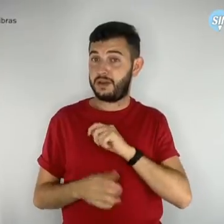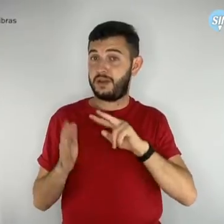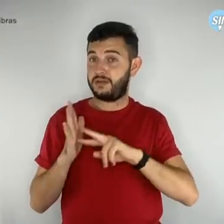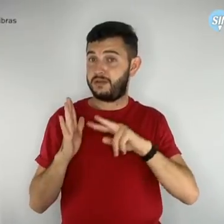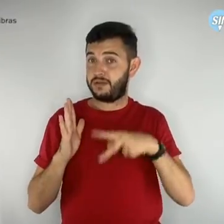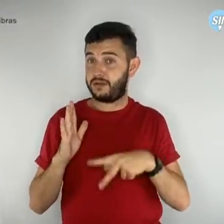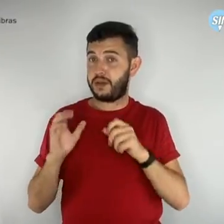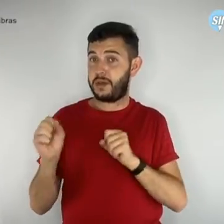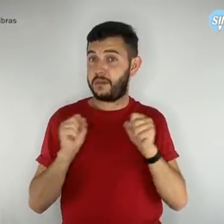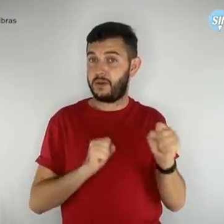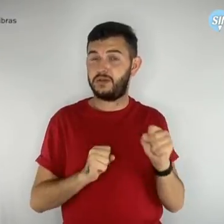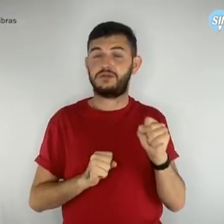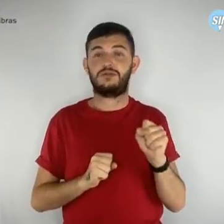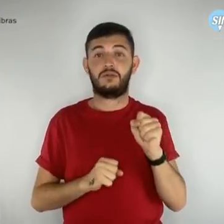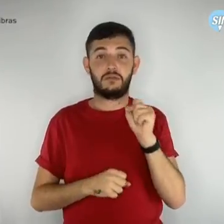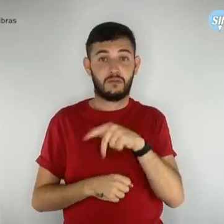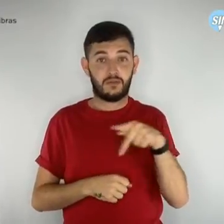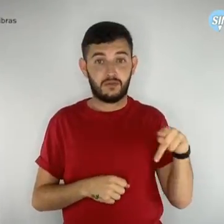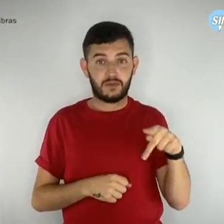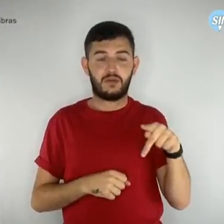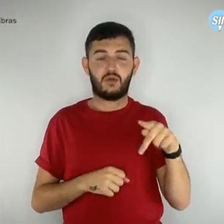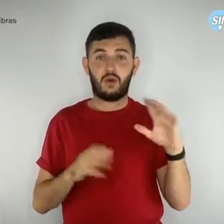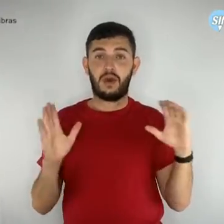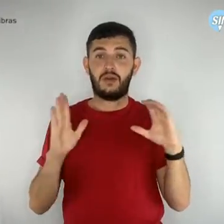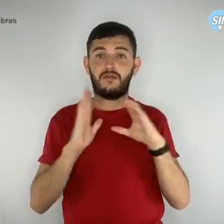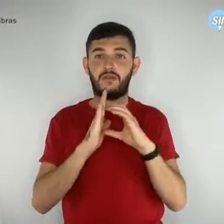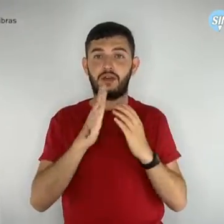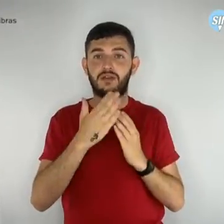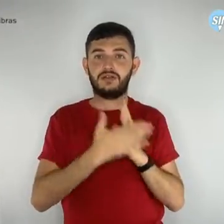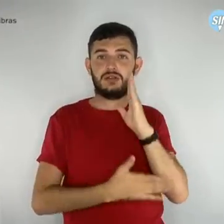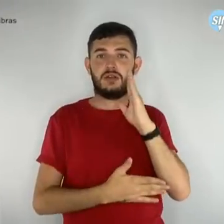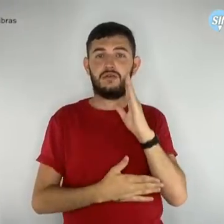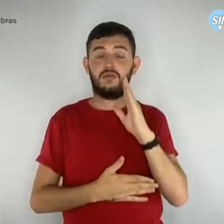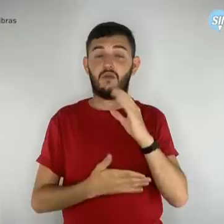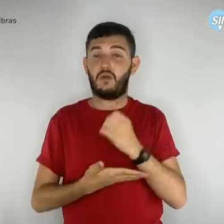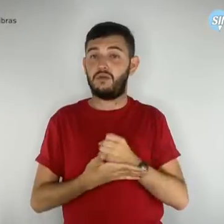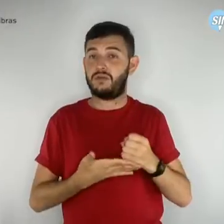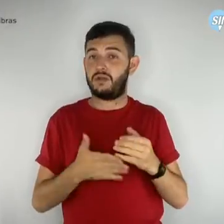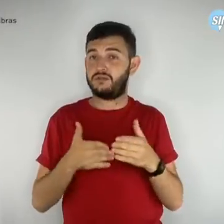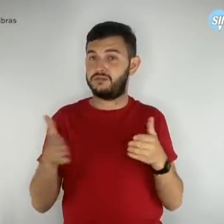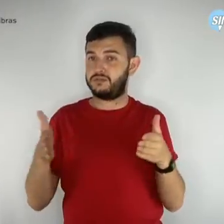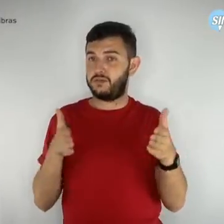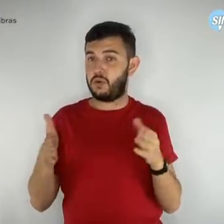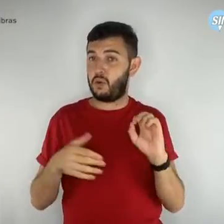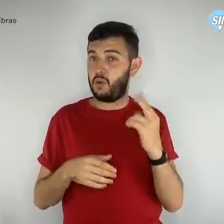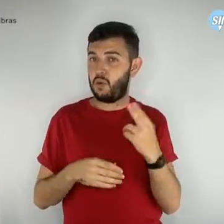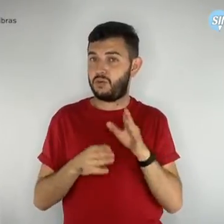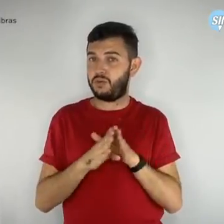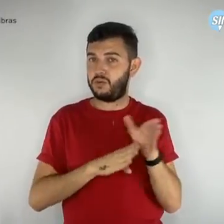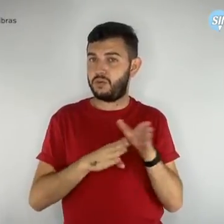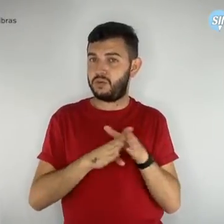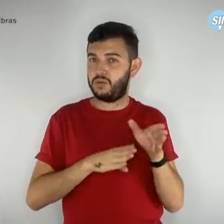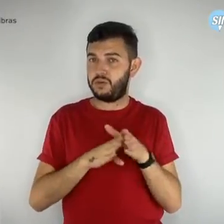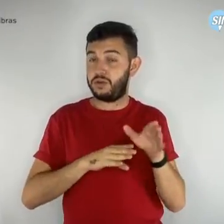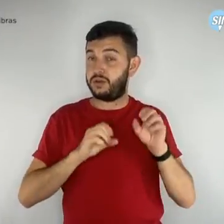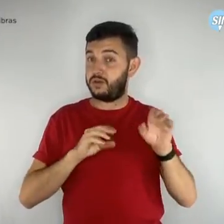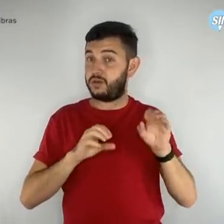professor efetivo de contrato temporário ou orientador educacional, desde que sejam